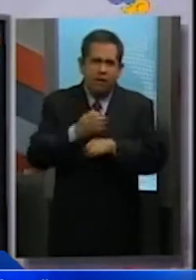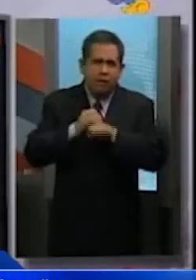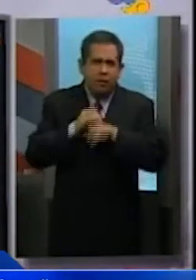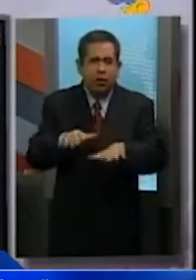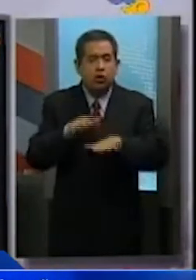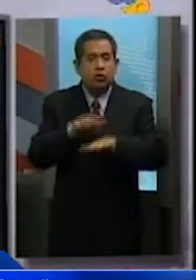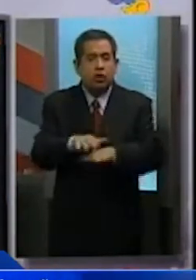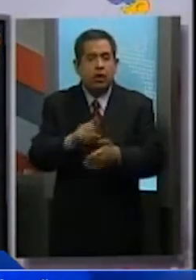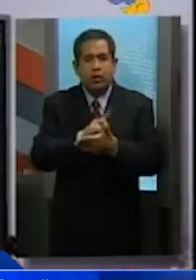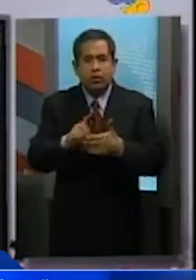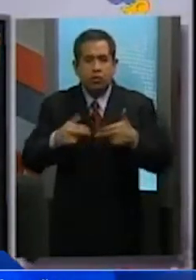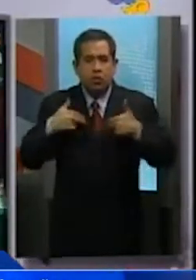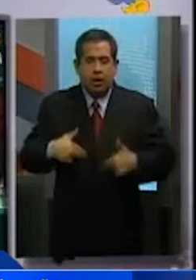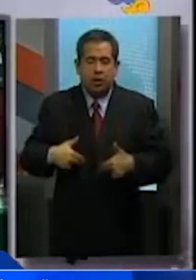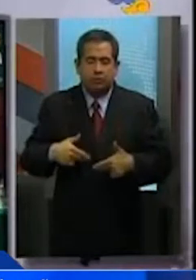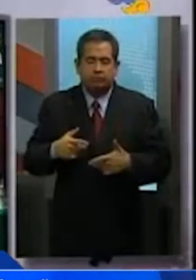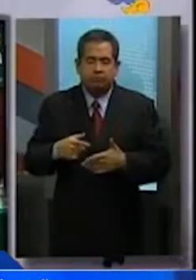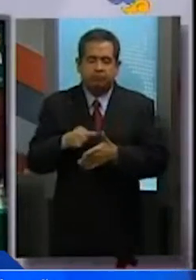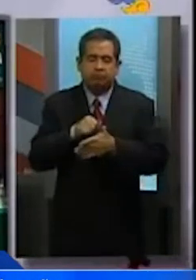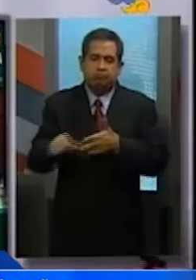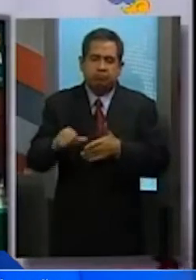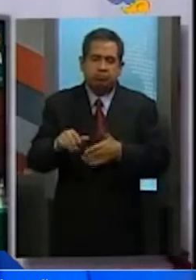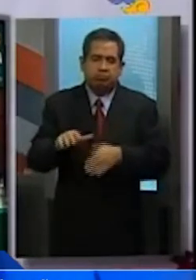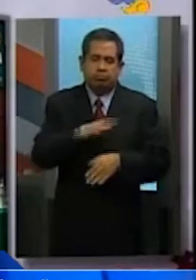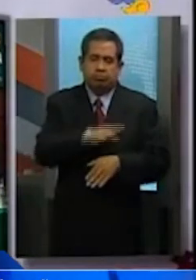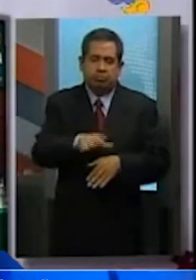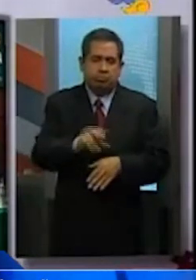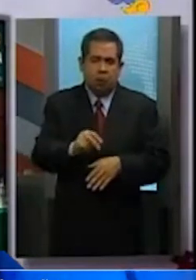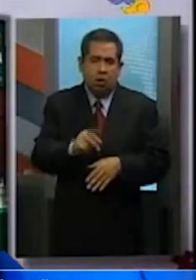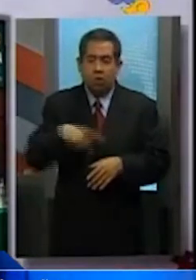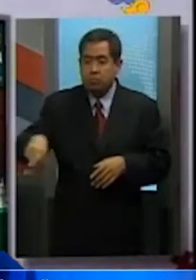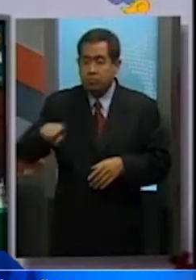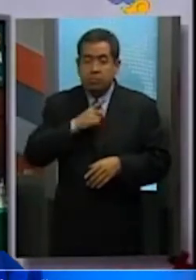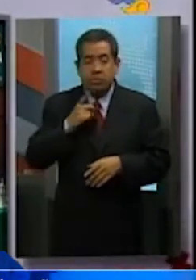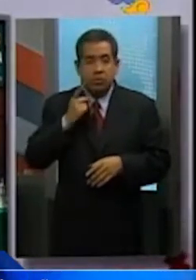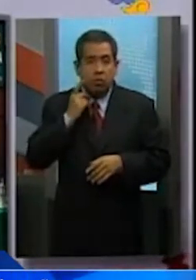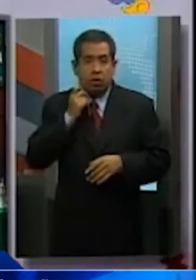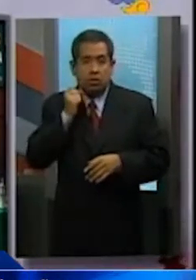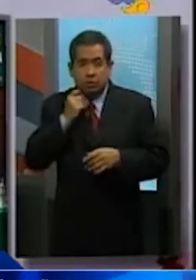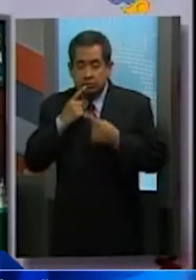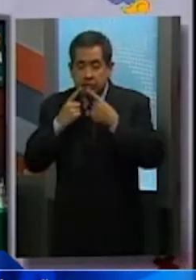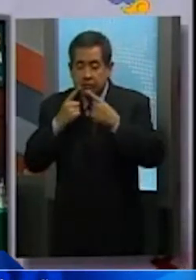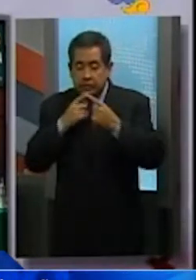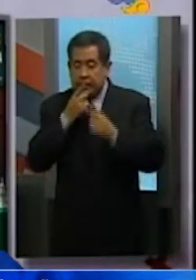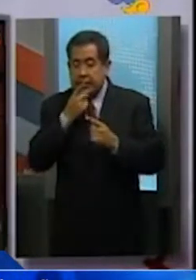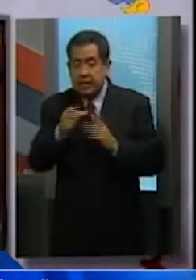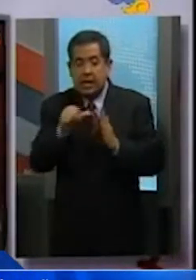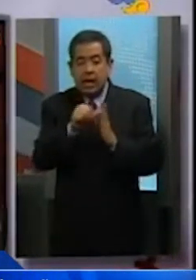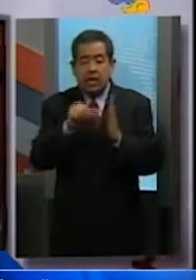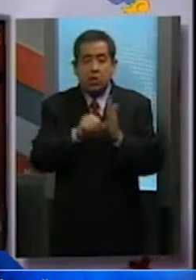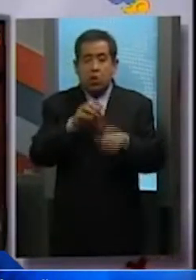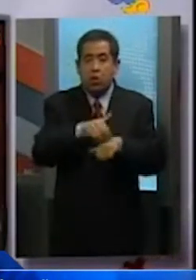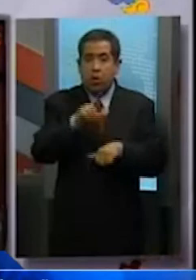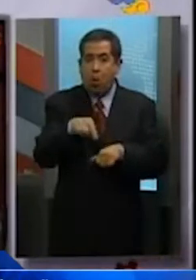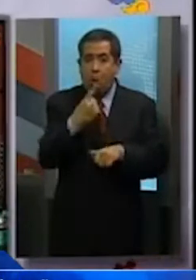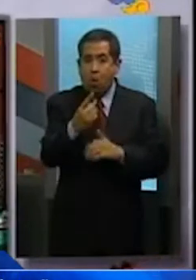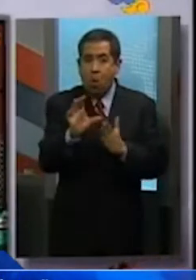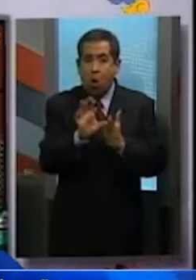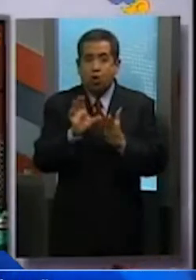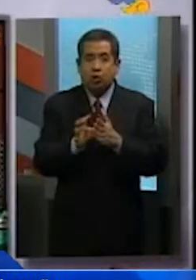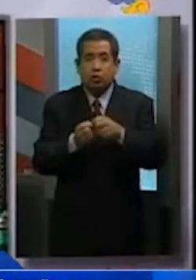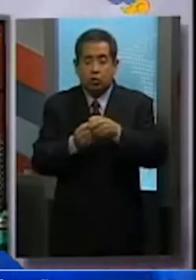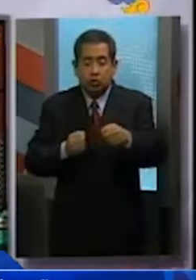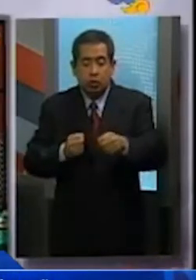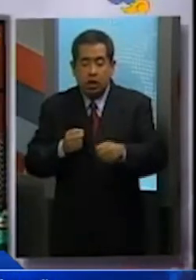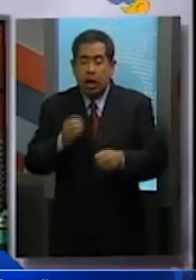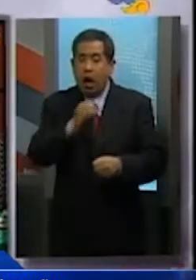información relativa a los derechos humanos. Los legisladores coincidieron en que de acuerdo con el artículo primero de la Constitución esta es una